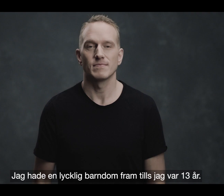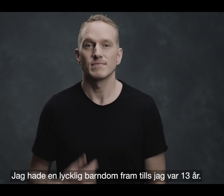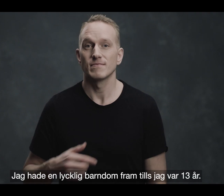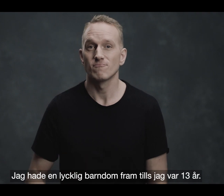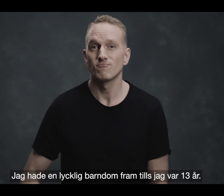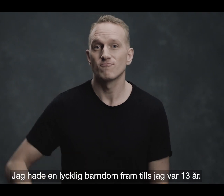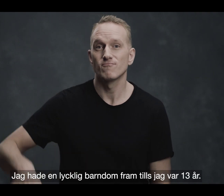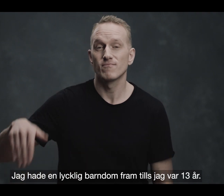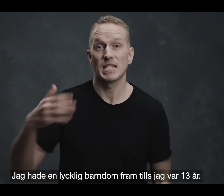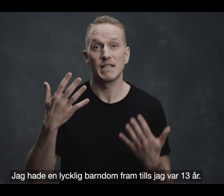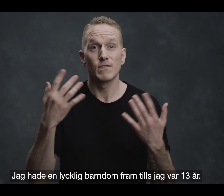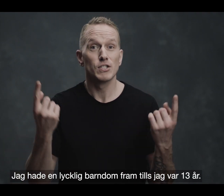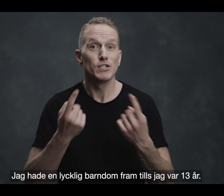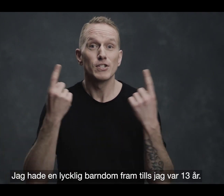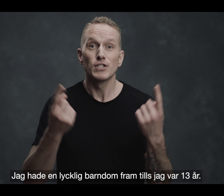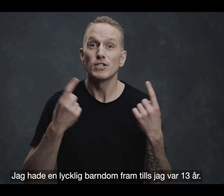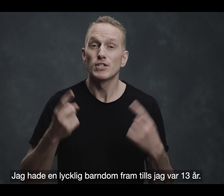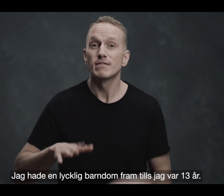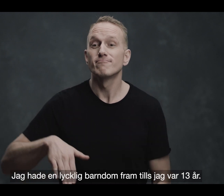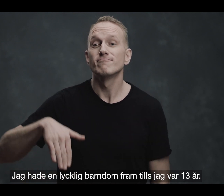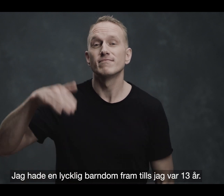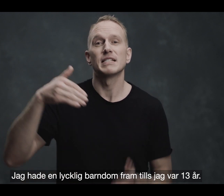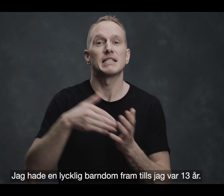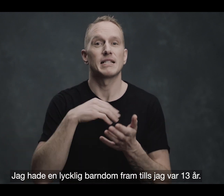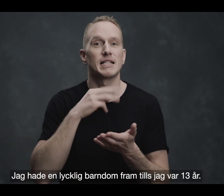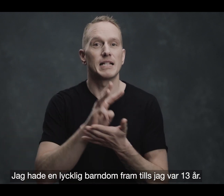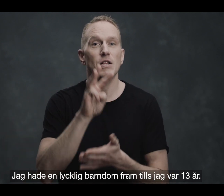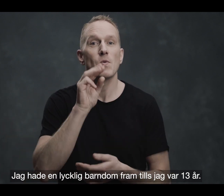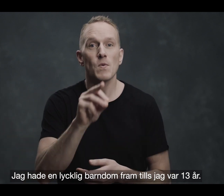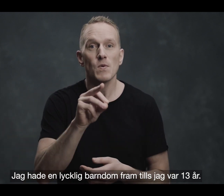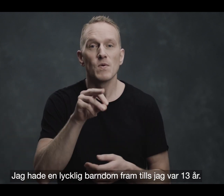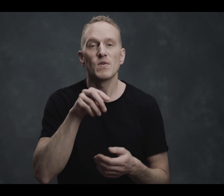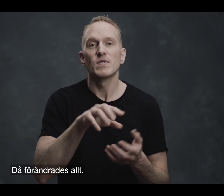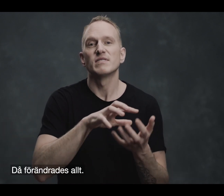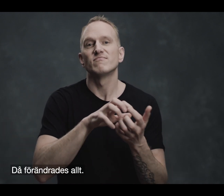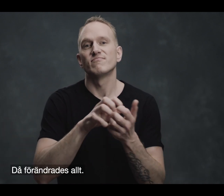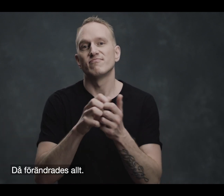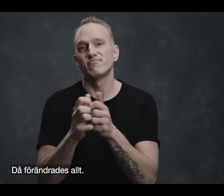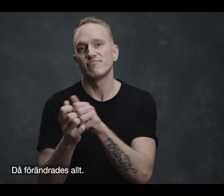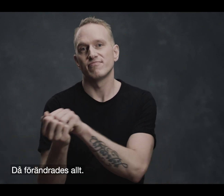Jag hade en lycklig barn omfram till jag var tretton år. Då förändrades allt.